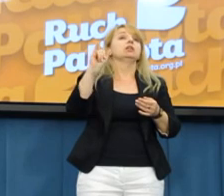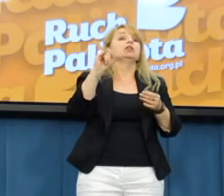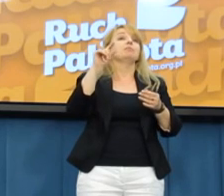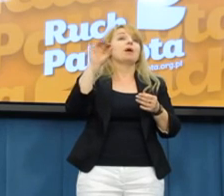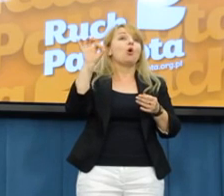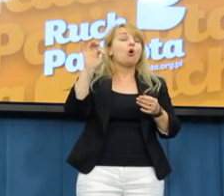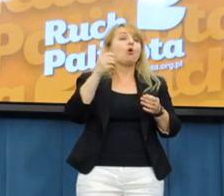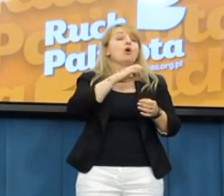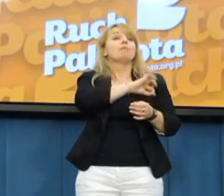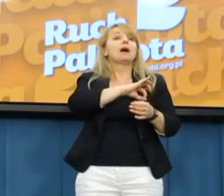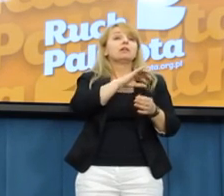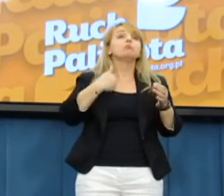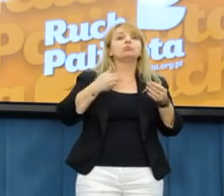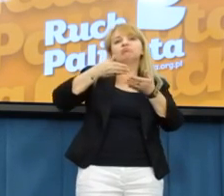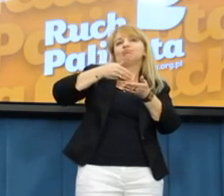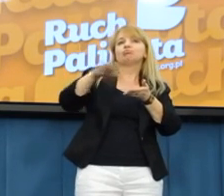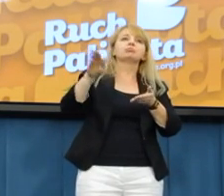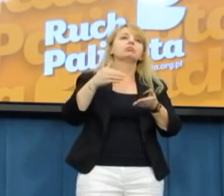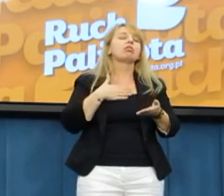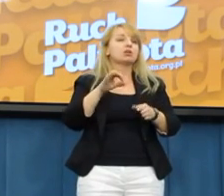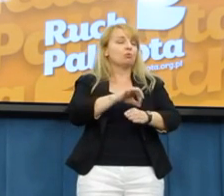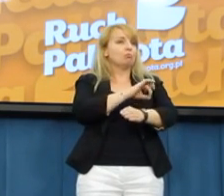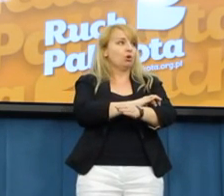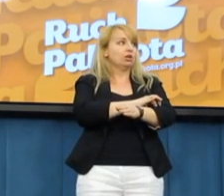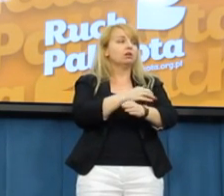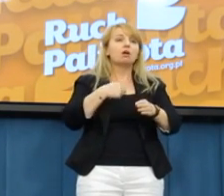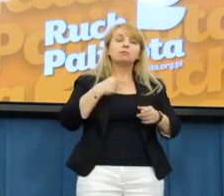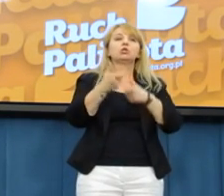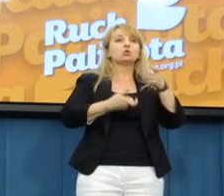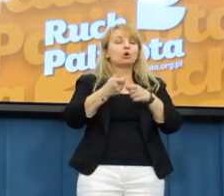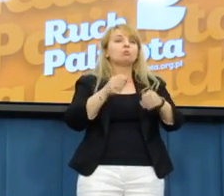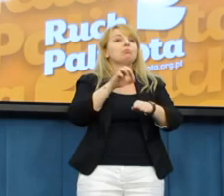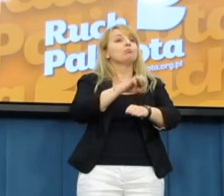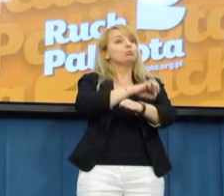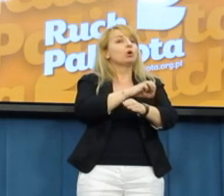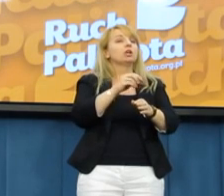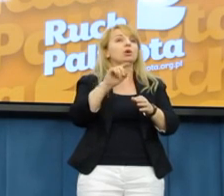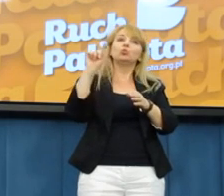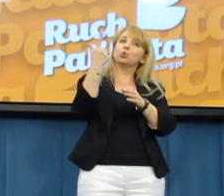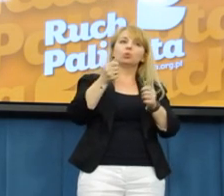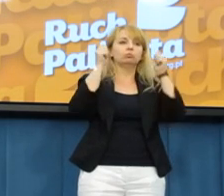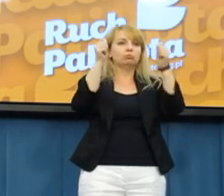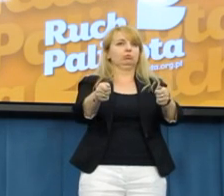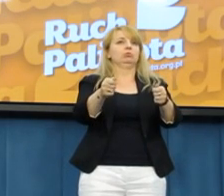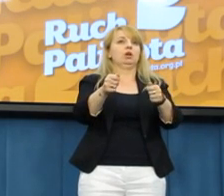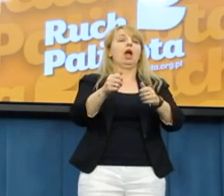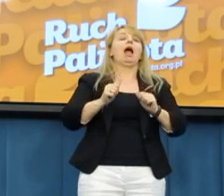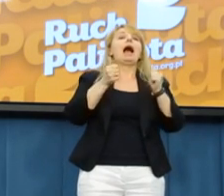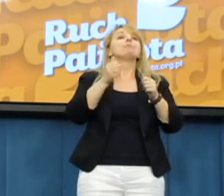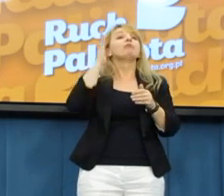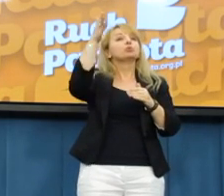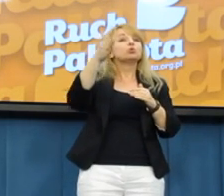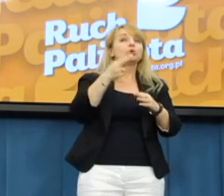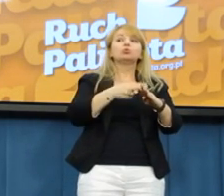chcieli posłowie z tych partii dyskutować na temat tego projektu. My oczywiście zgłosimy ten projekt jeszcze raz, taka, żeby na przyszłość uniemożliwić tego typu działanie,